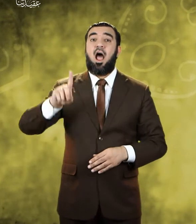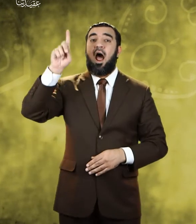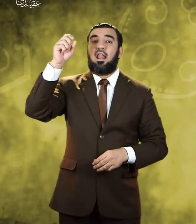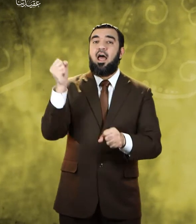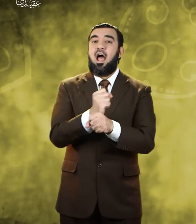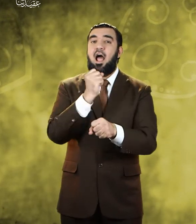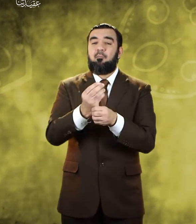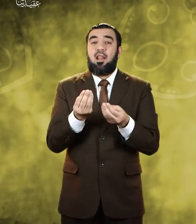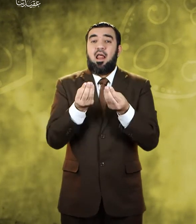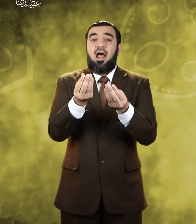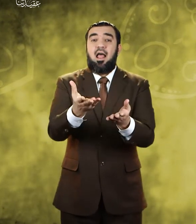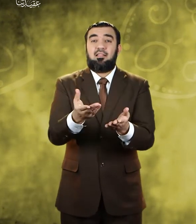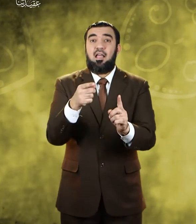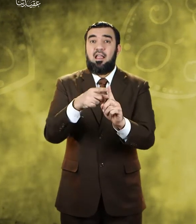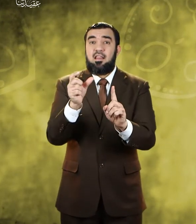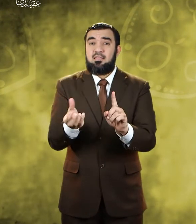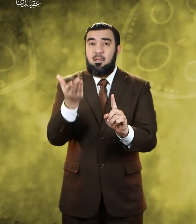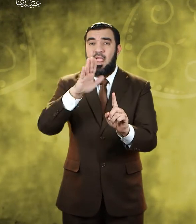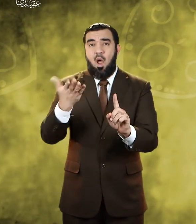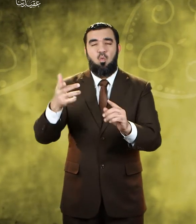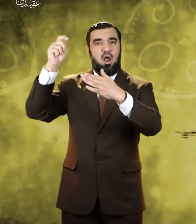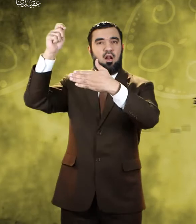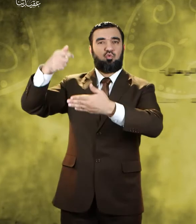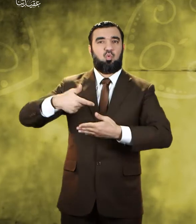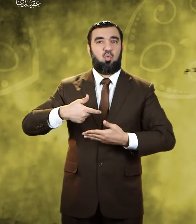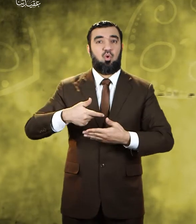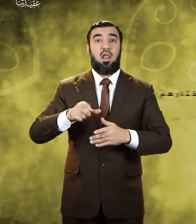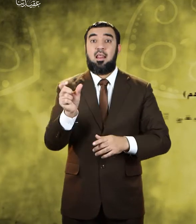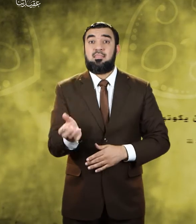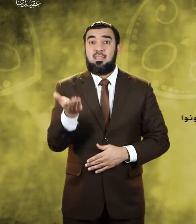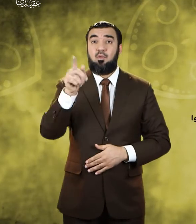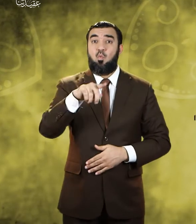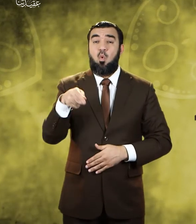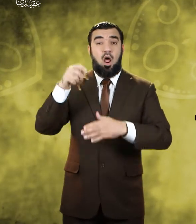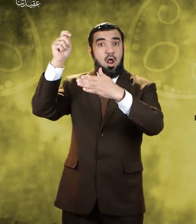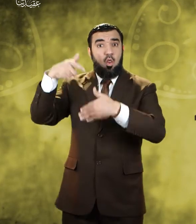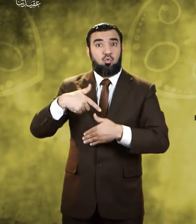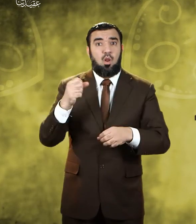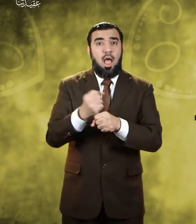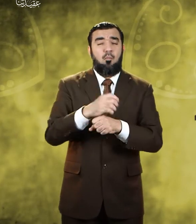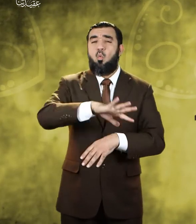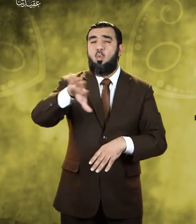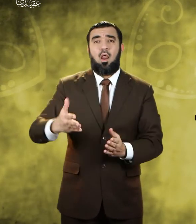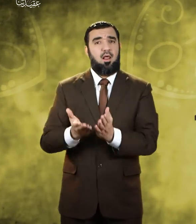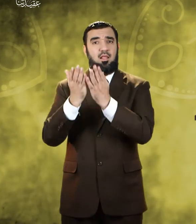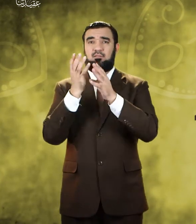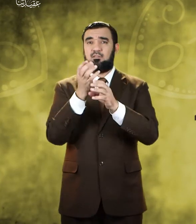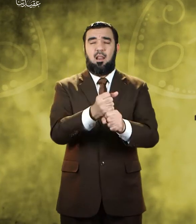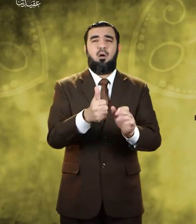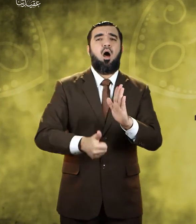يجريها الله على يد الرسول أو النبي الأنبياء والرسل جميعا عليهم